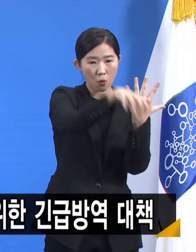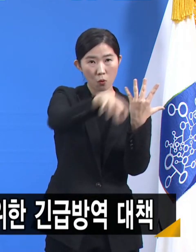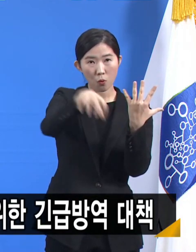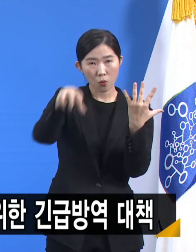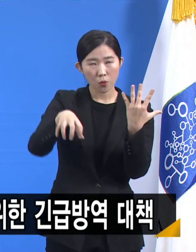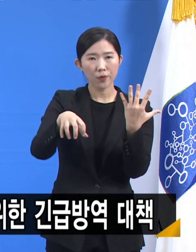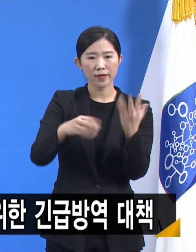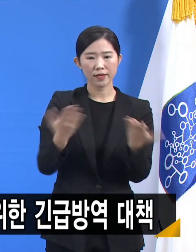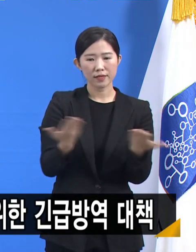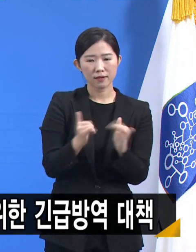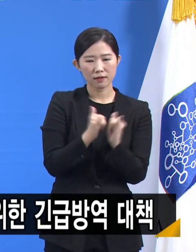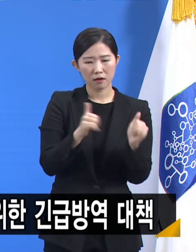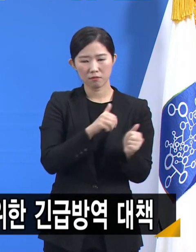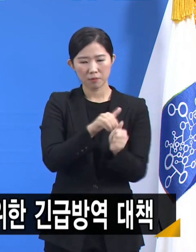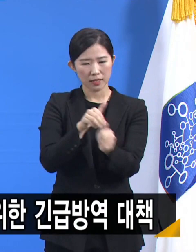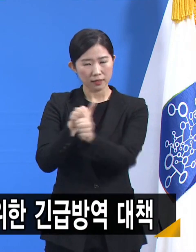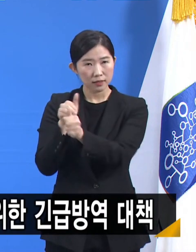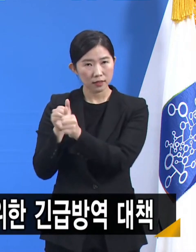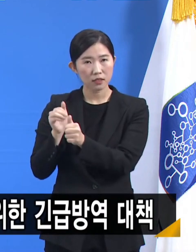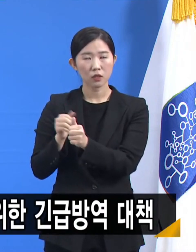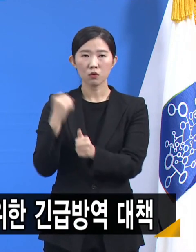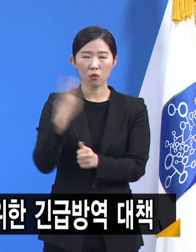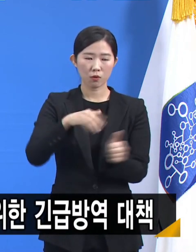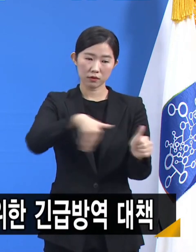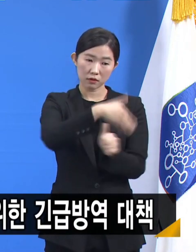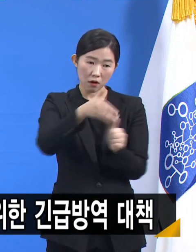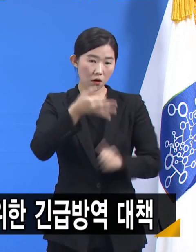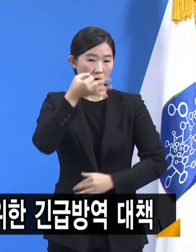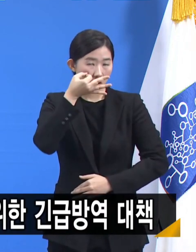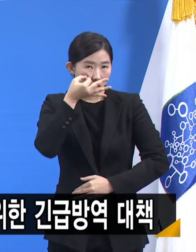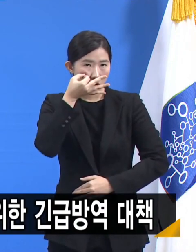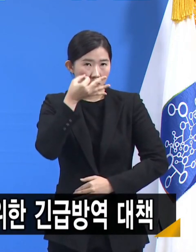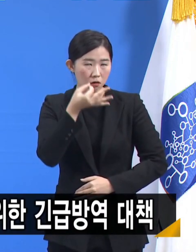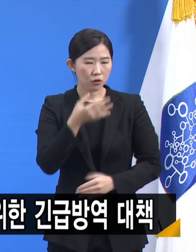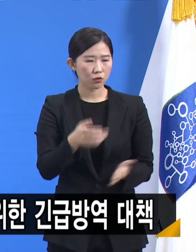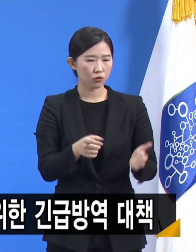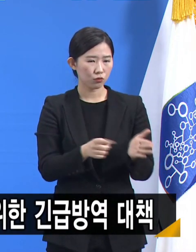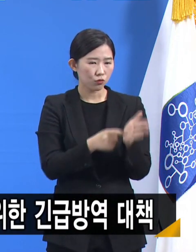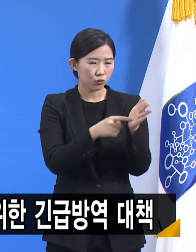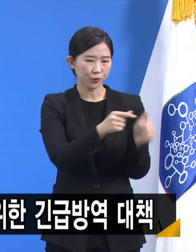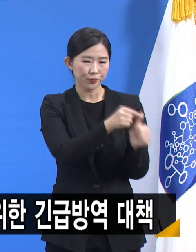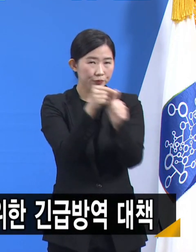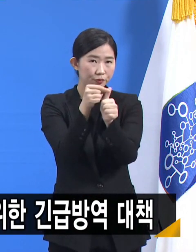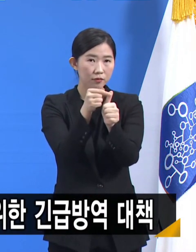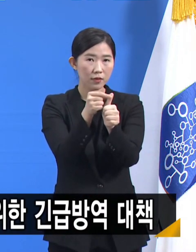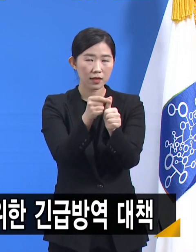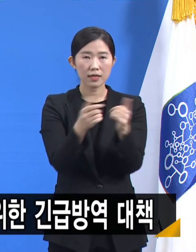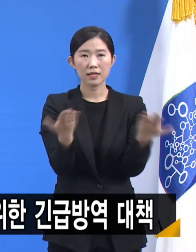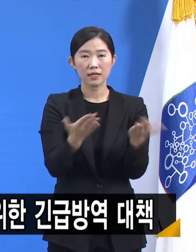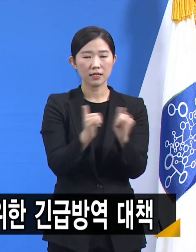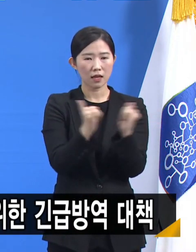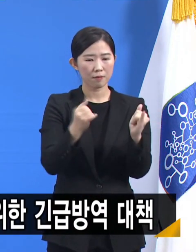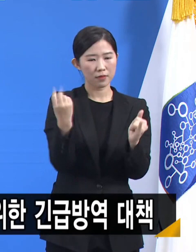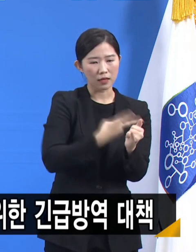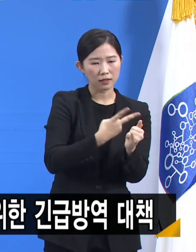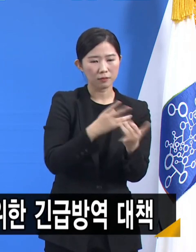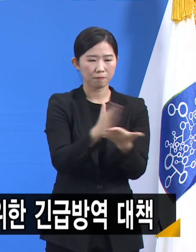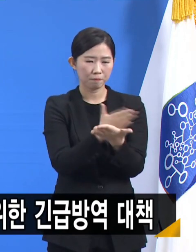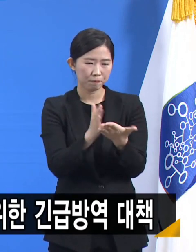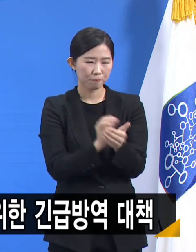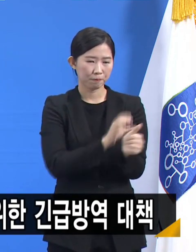인력 배치를 시행하고 상황에 따라 구급대의 인력 재평성 등을 통해서 본연의